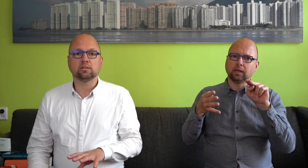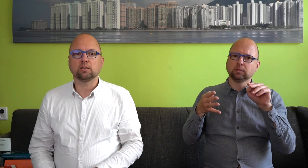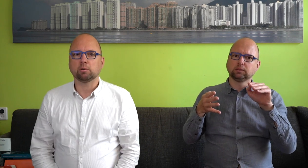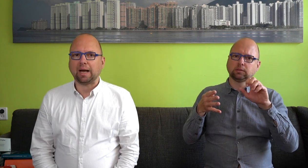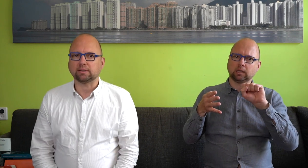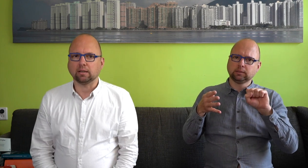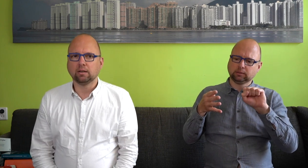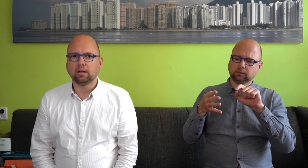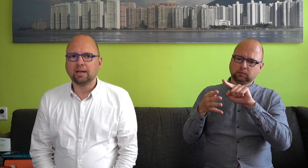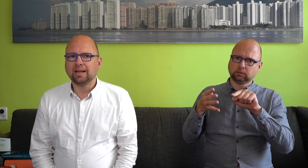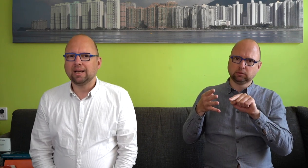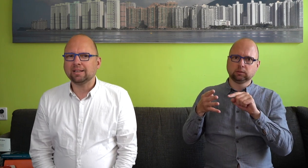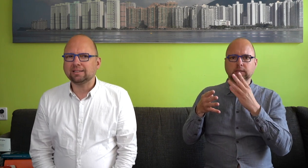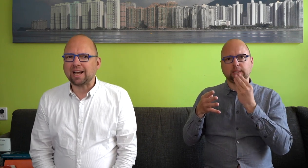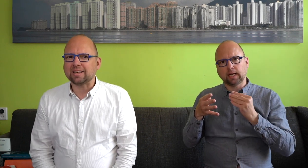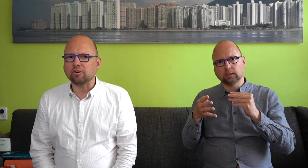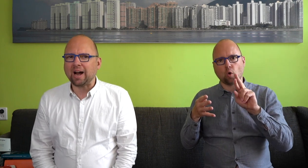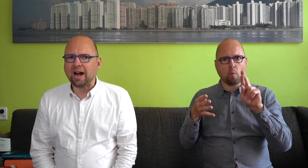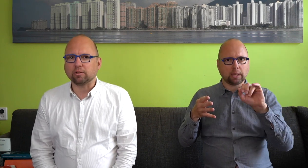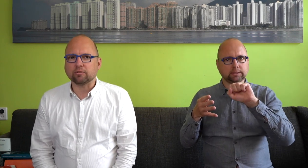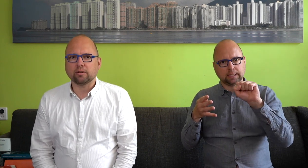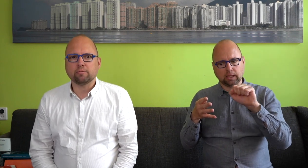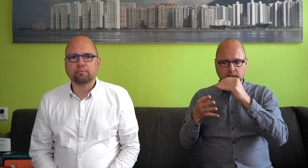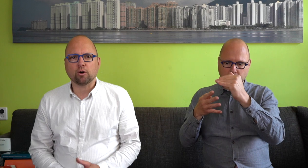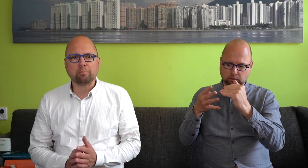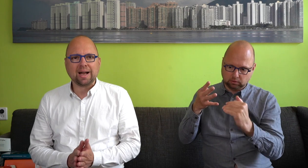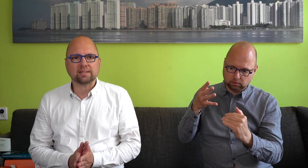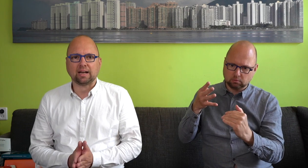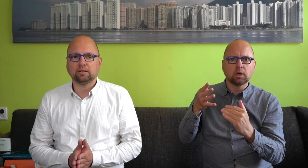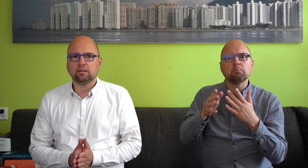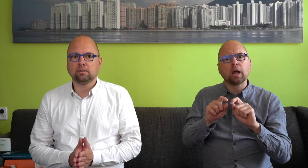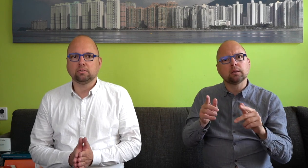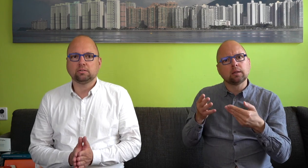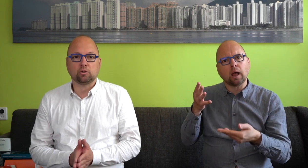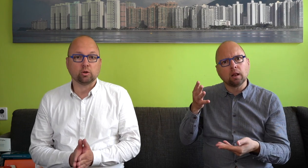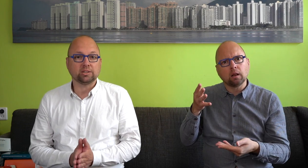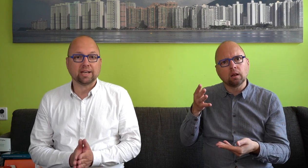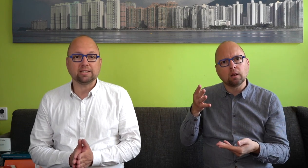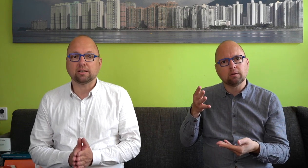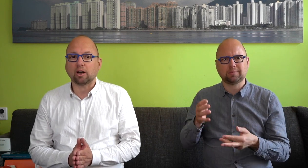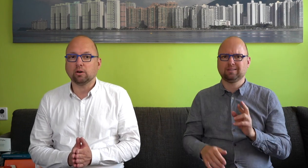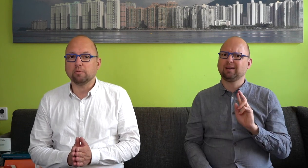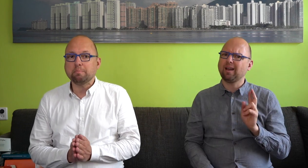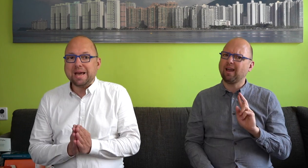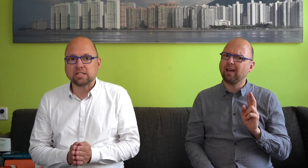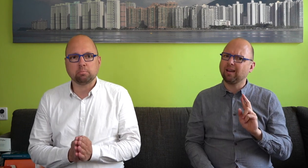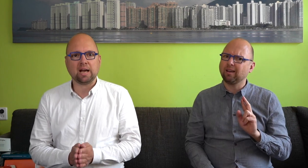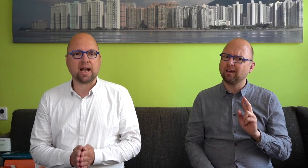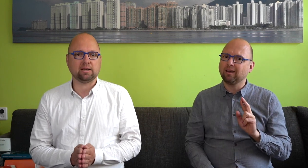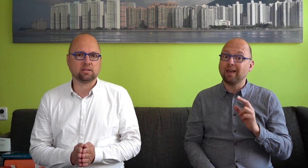gebarentaal. Dat is eigenlijk heel raar, want voor gebarentaal zou je kunnen zeggen, is dat nou het meest belangrijk dat